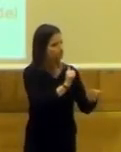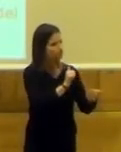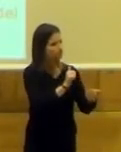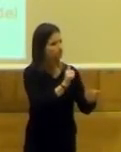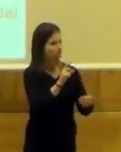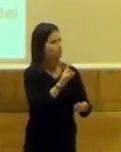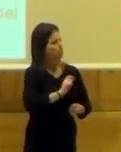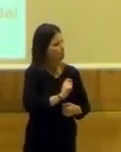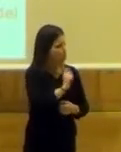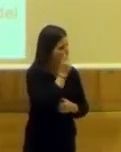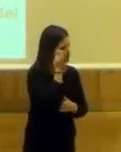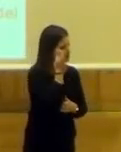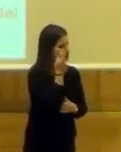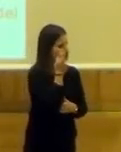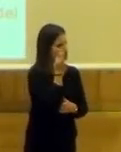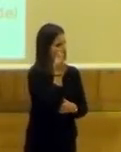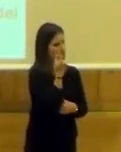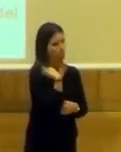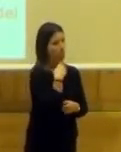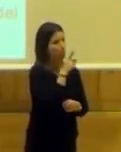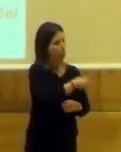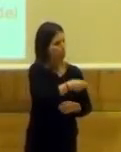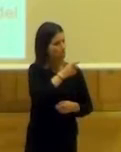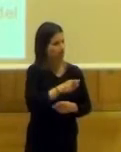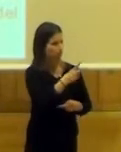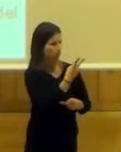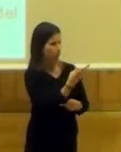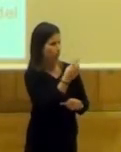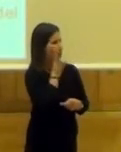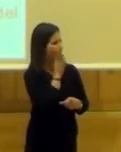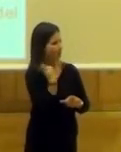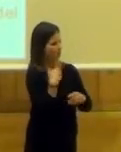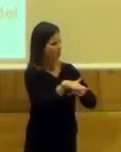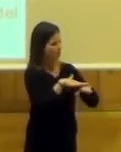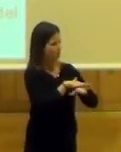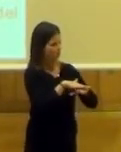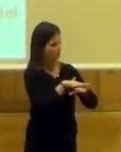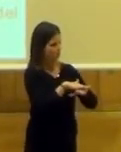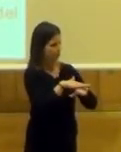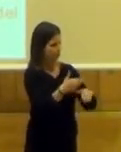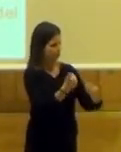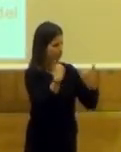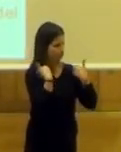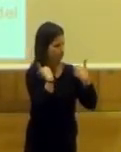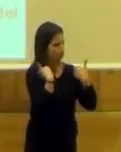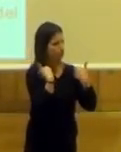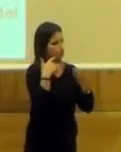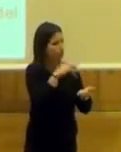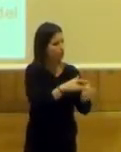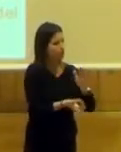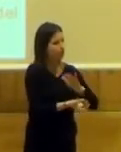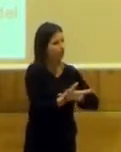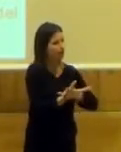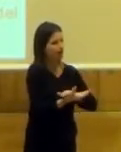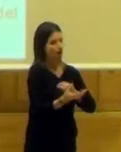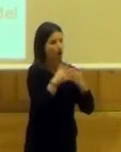tan exitoso durante los dos mandatos del anterior equipo de gobierno, que cuando se produce la constitución del